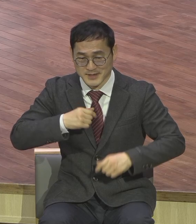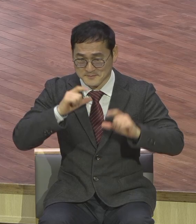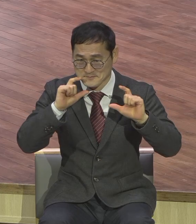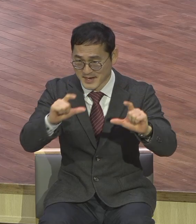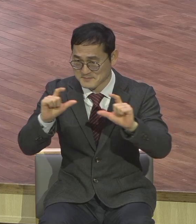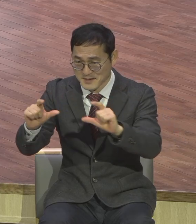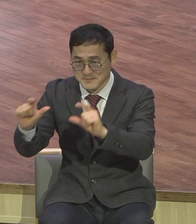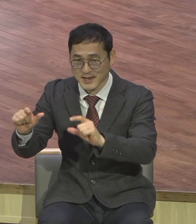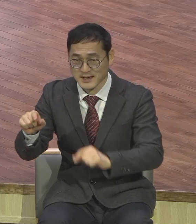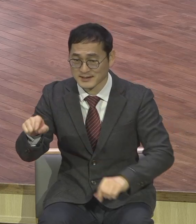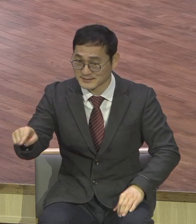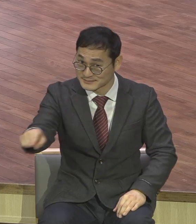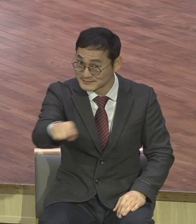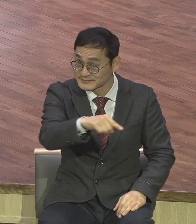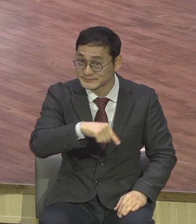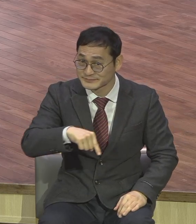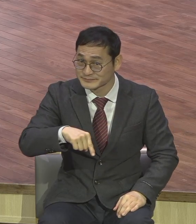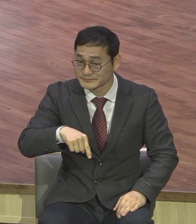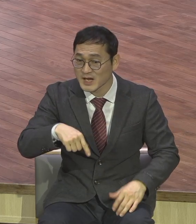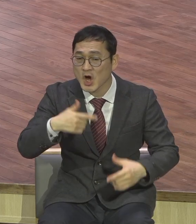삶을 살아라 라는 말씀이에요